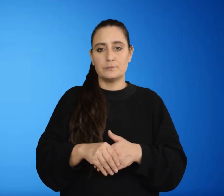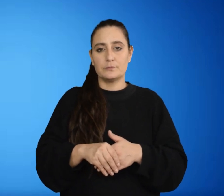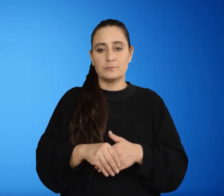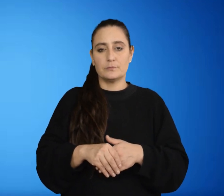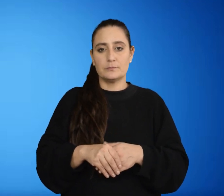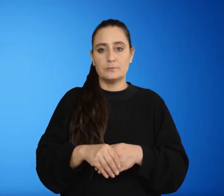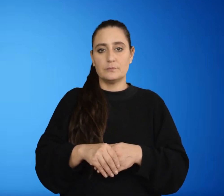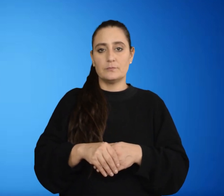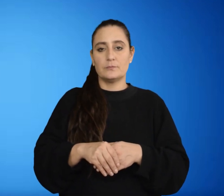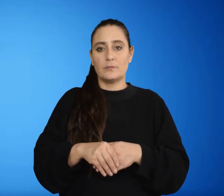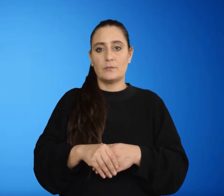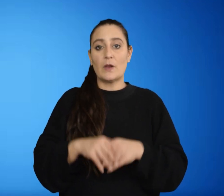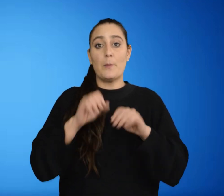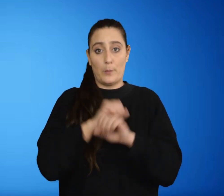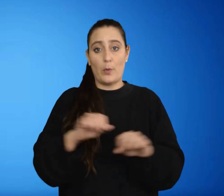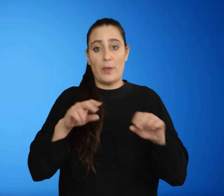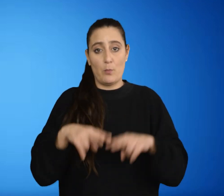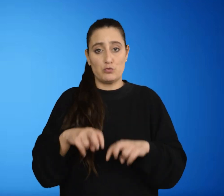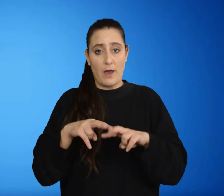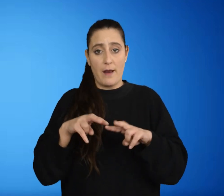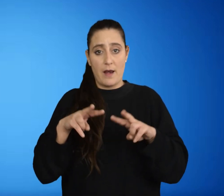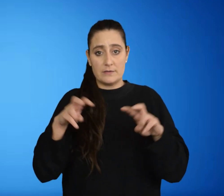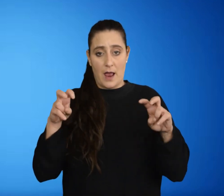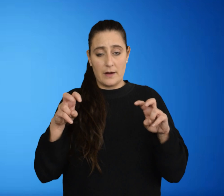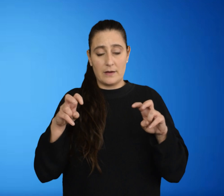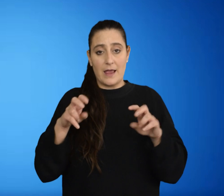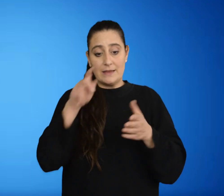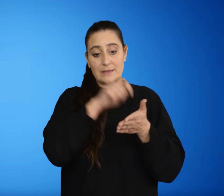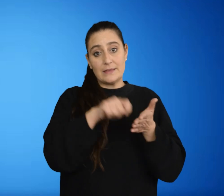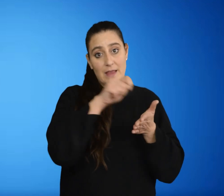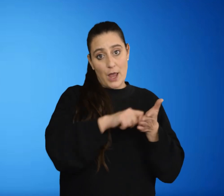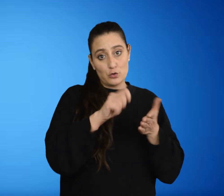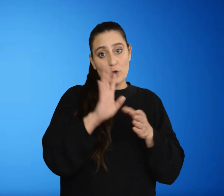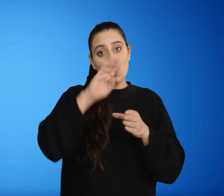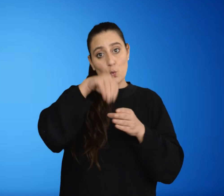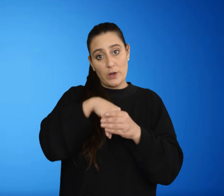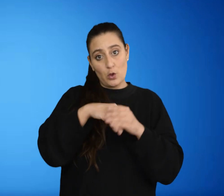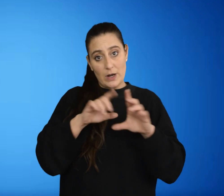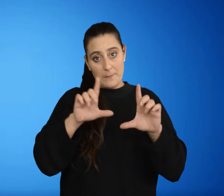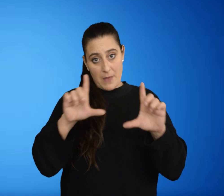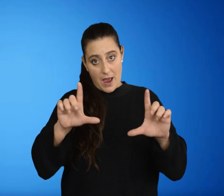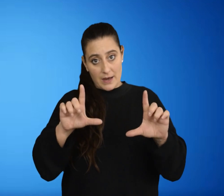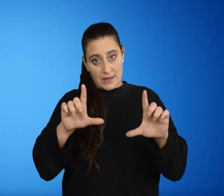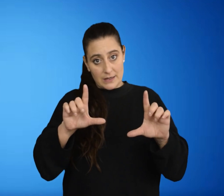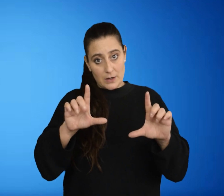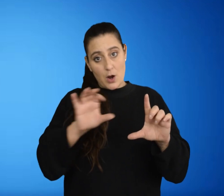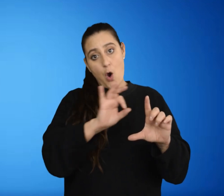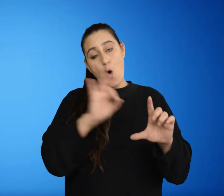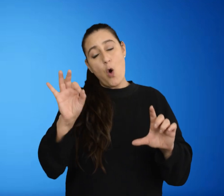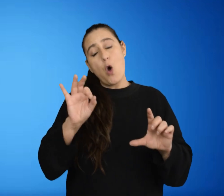personales. Podemos analizar Los textos que están incluidos en la imagen y los que